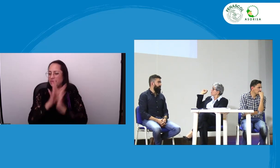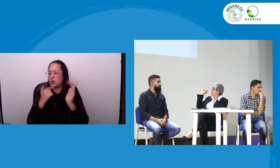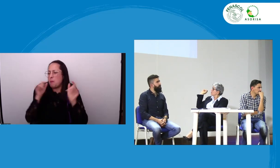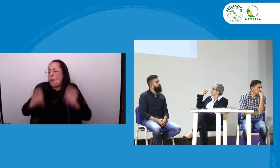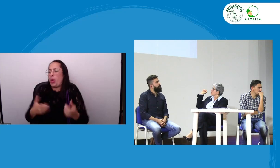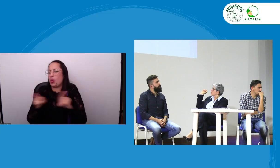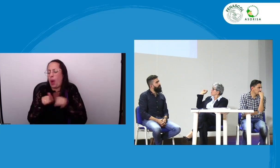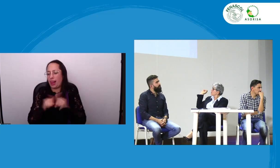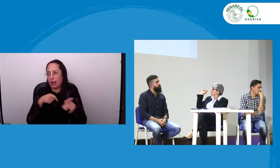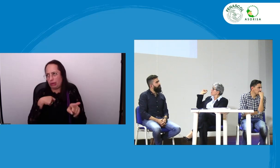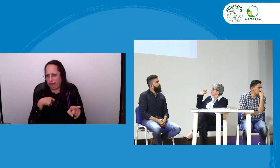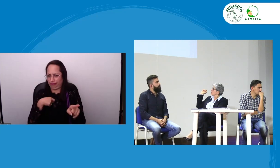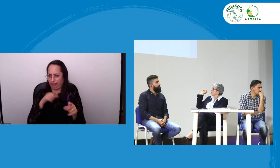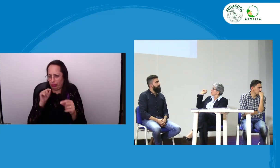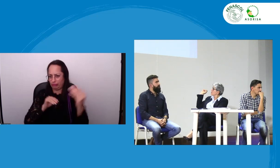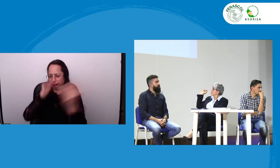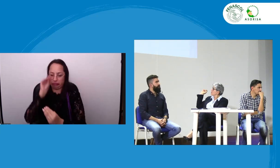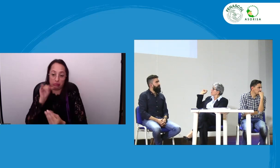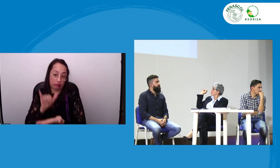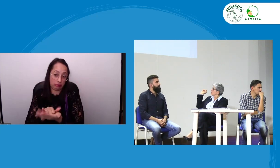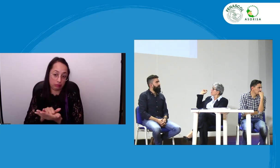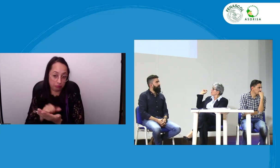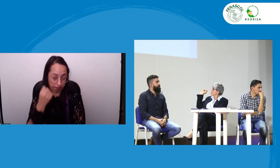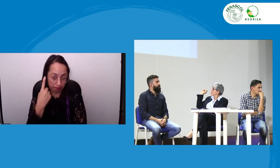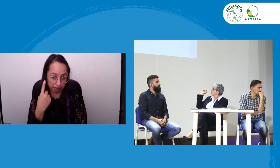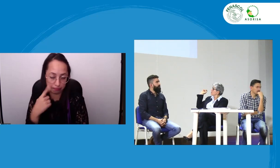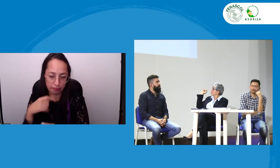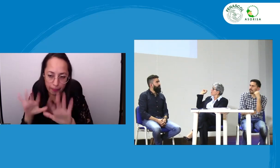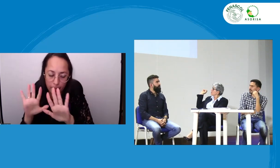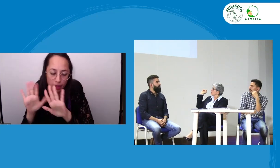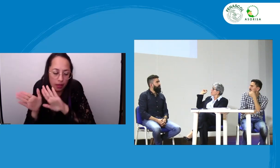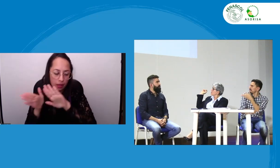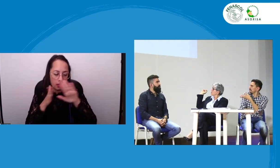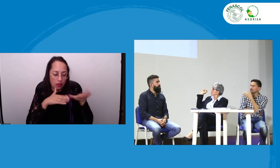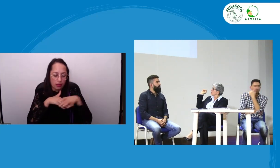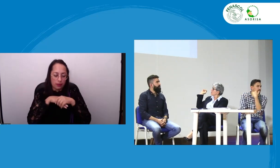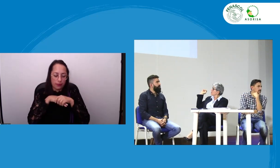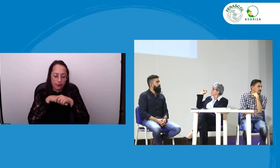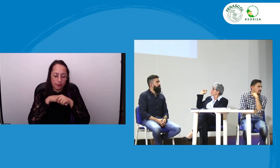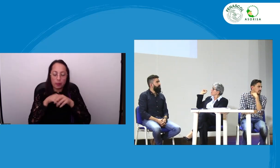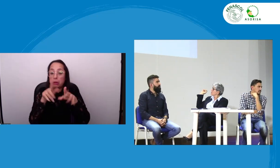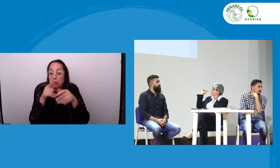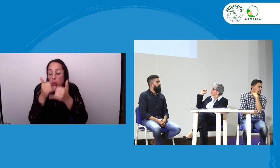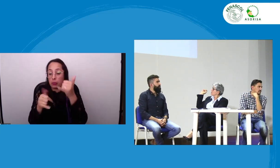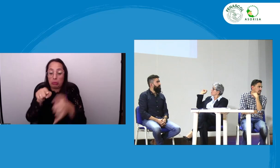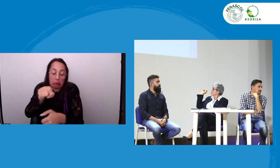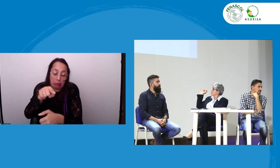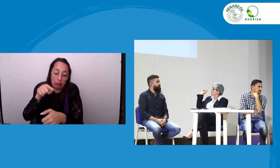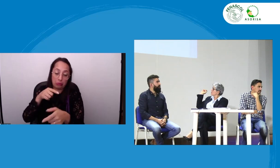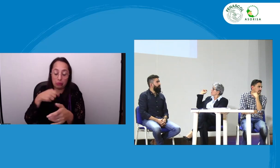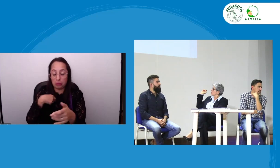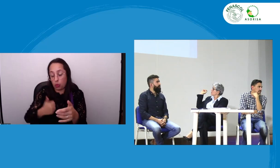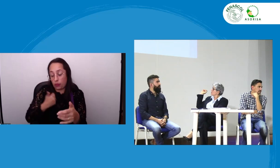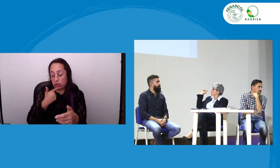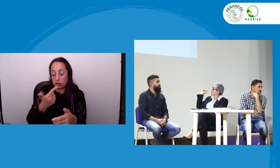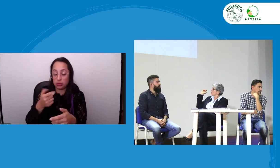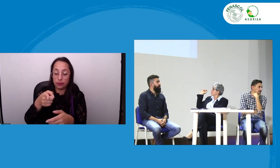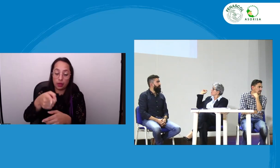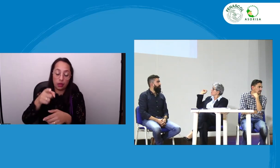ese es un punto que hay que tener en cuenta para hablar un poco sobre la discusión y lo que plantearon inicialmente como lo planteó Usmari yo no estoy de acuerdo